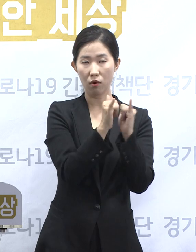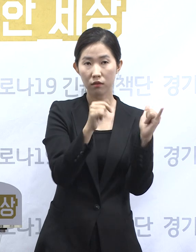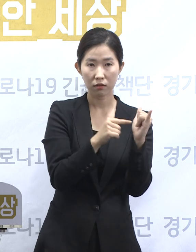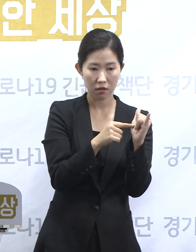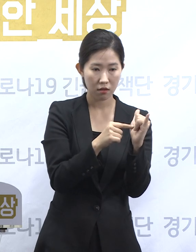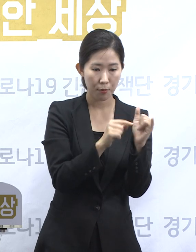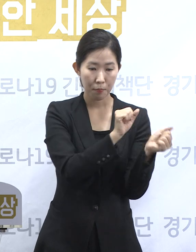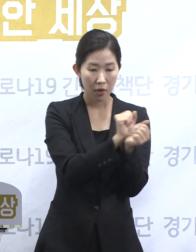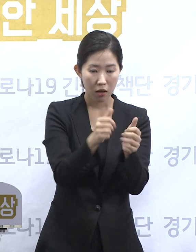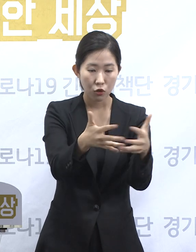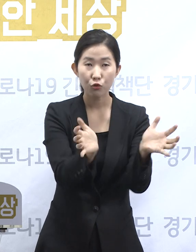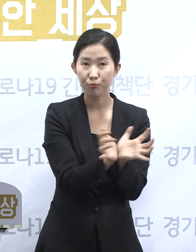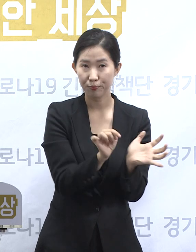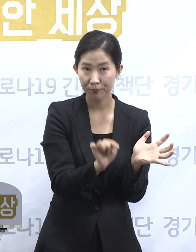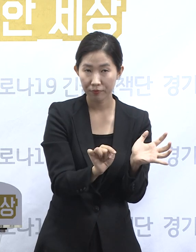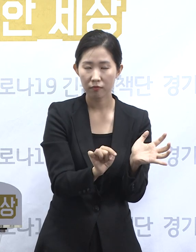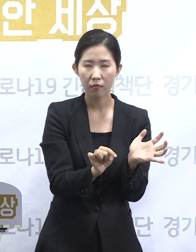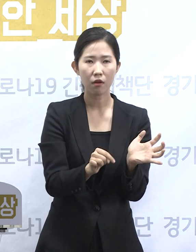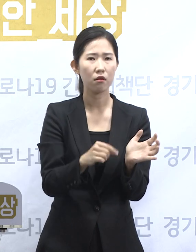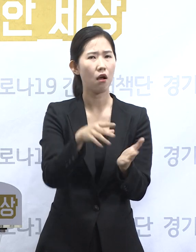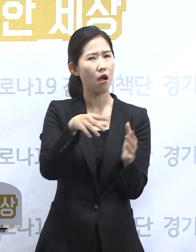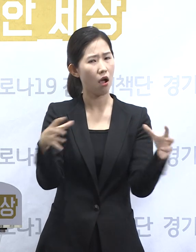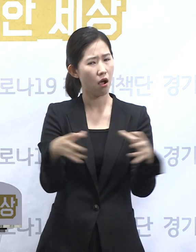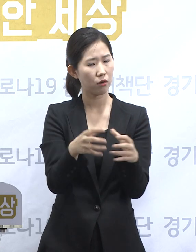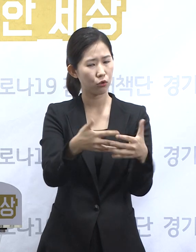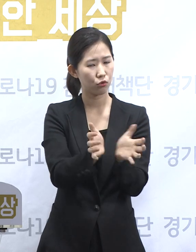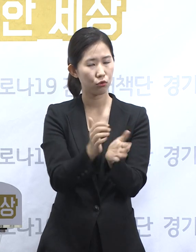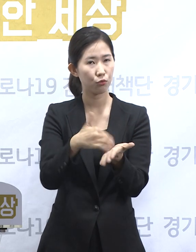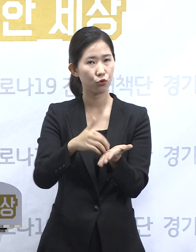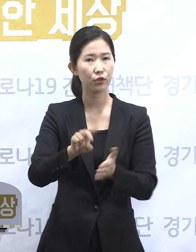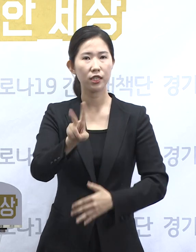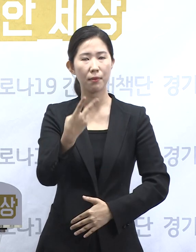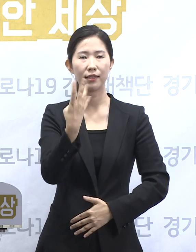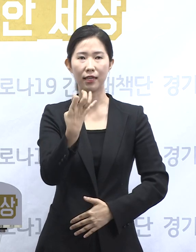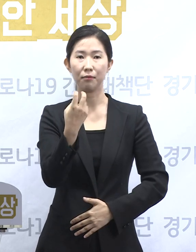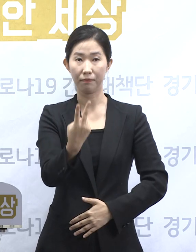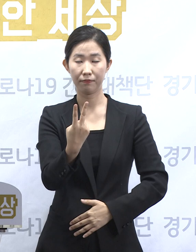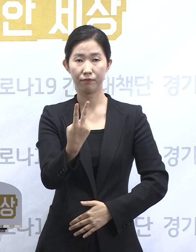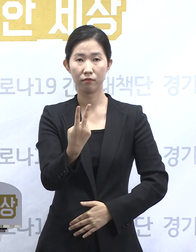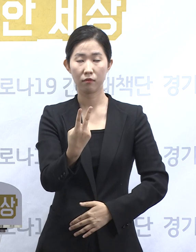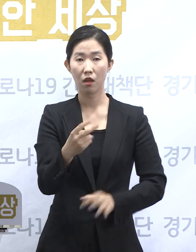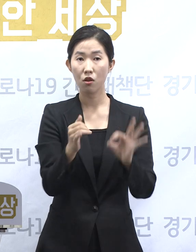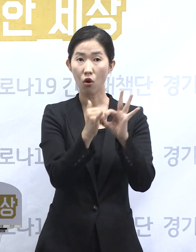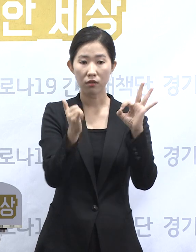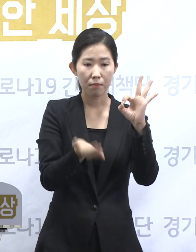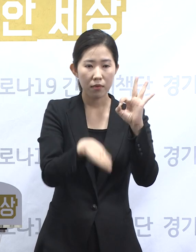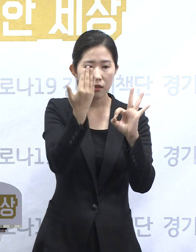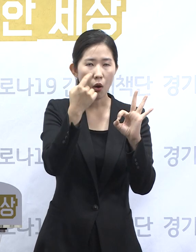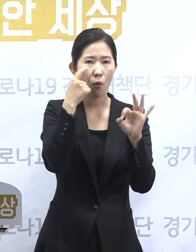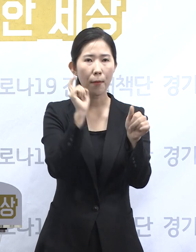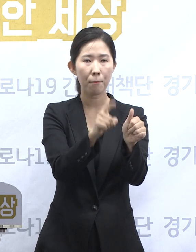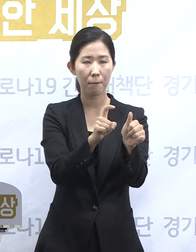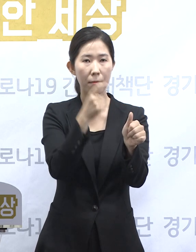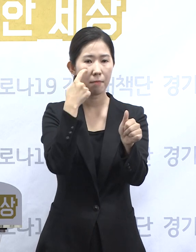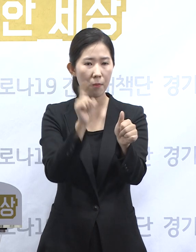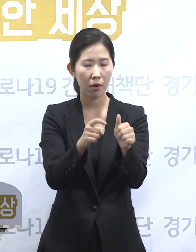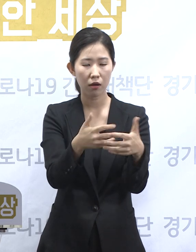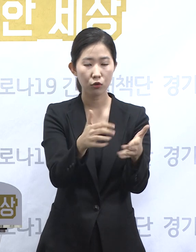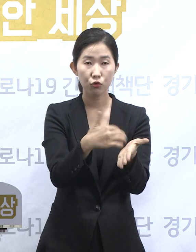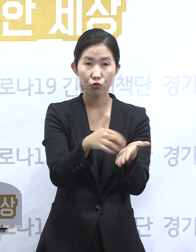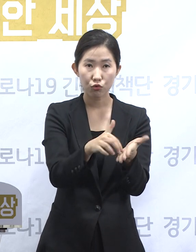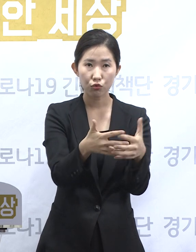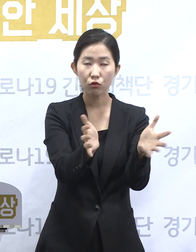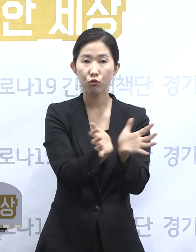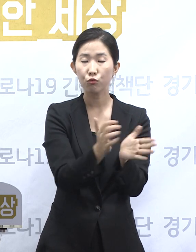봤을 때 총 242개의 그룹으로 구분됩니다. 10명 이상의 확진자가 나온 그룹이 총 10개 그룹,